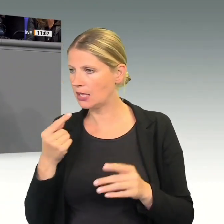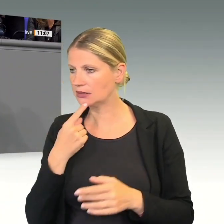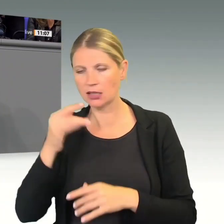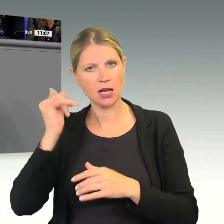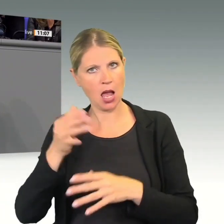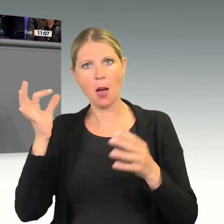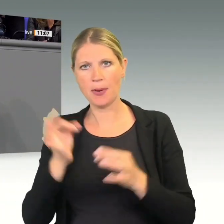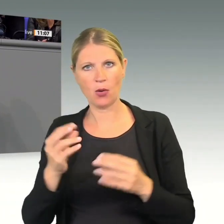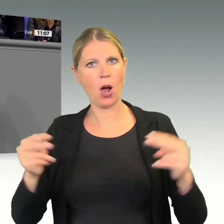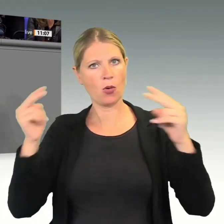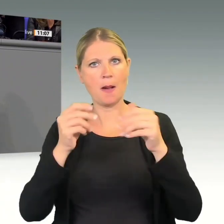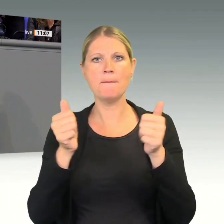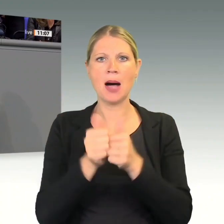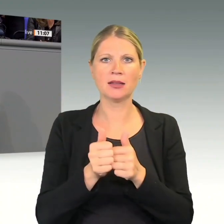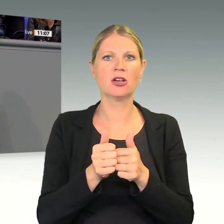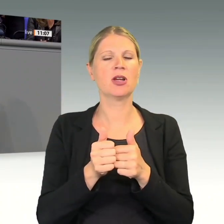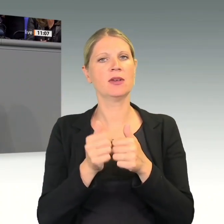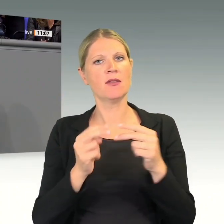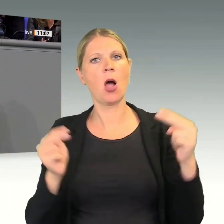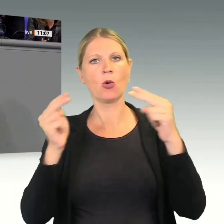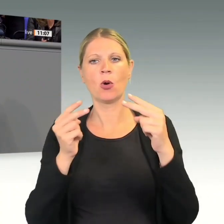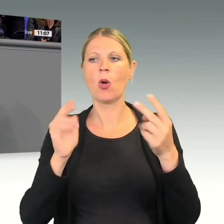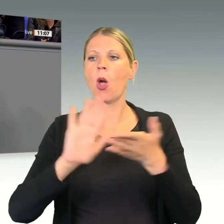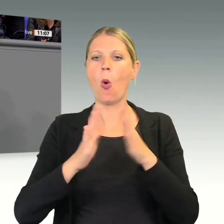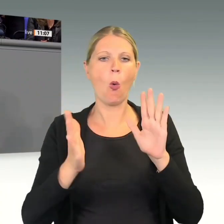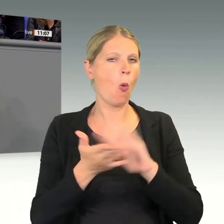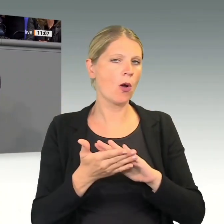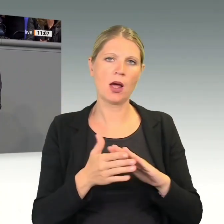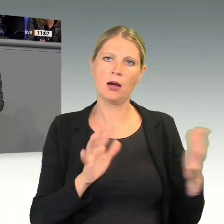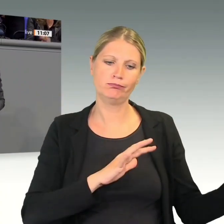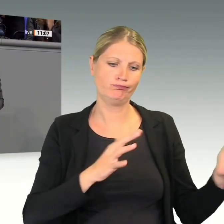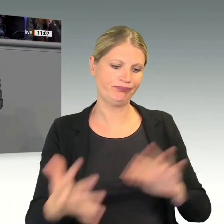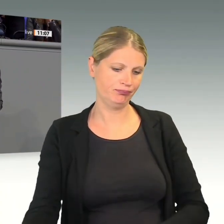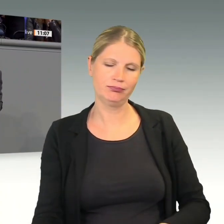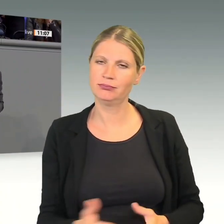Partnerschaft gelingt auf Augenhöhe, oder sie gelingt gar nicht, liebe Kolleginnen und Kollegen.